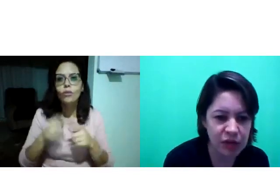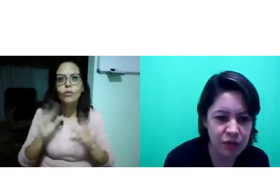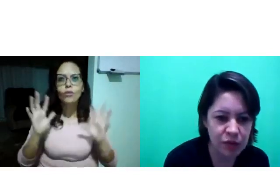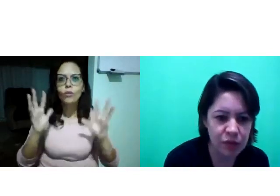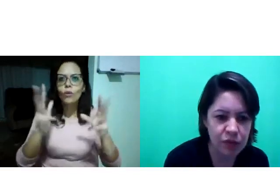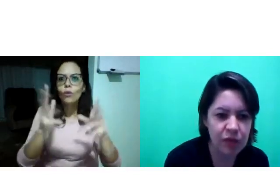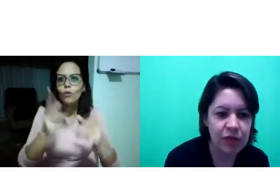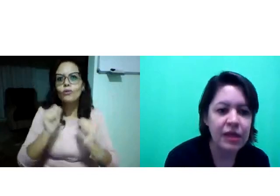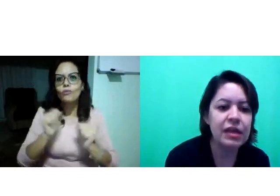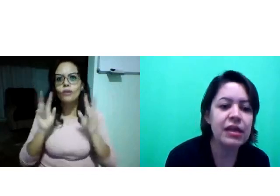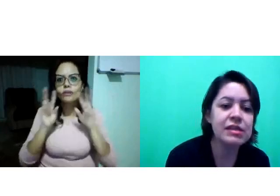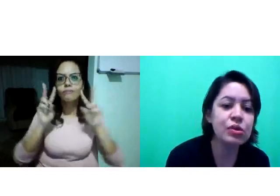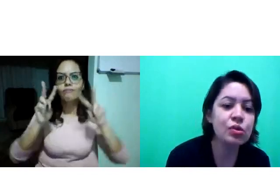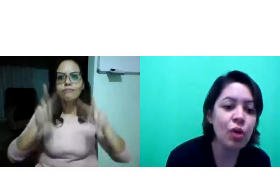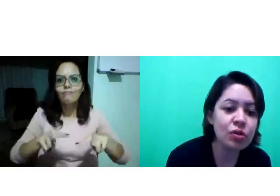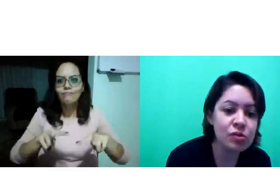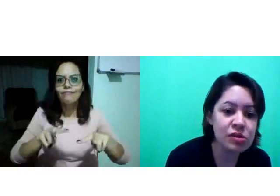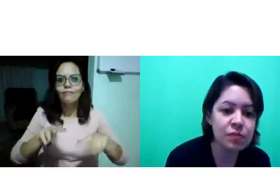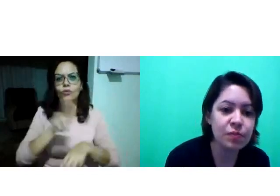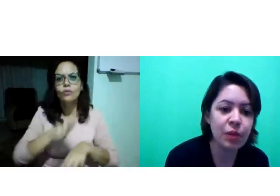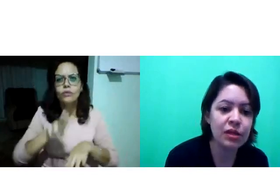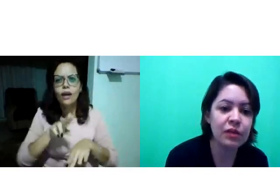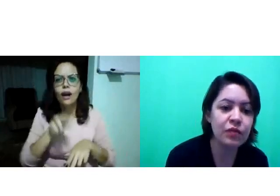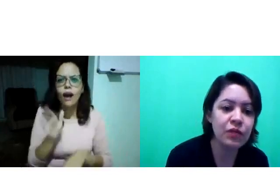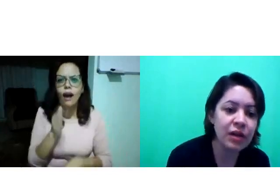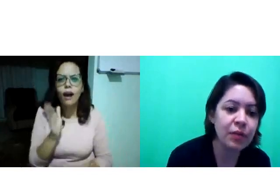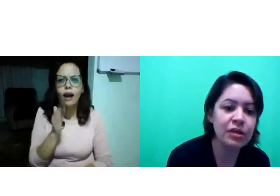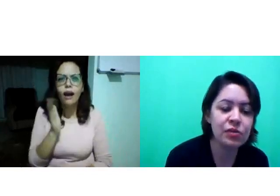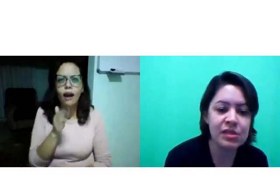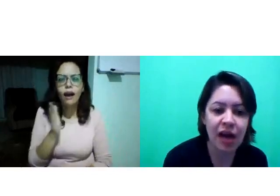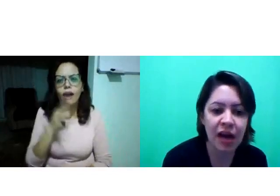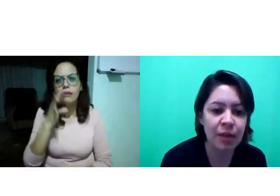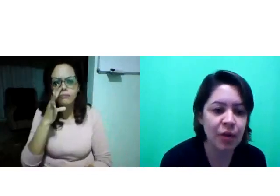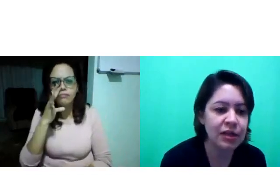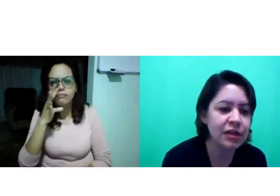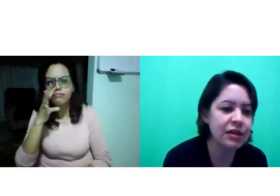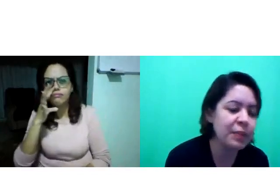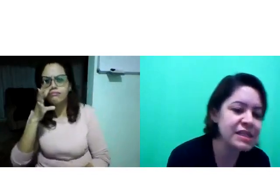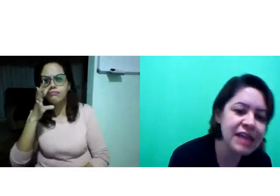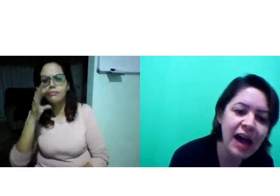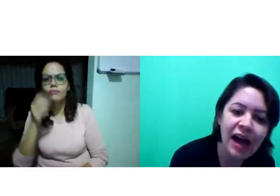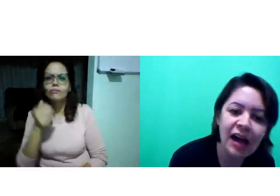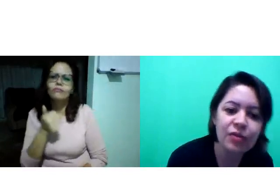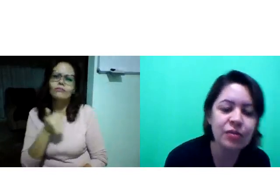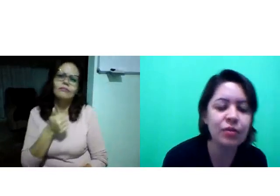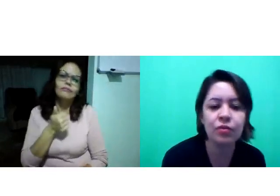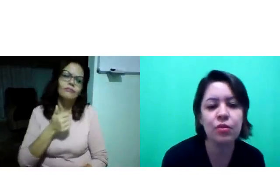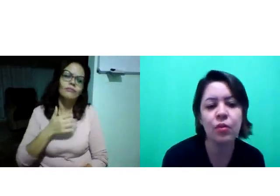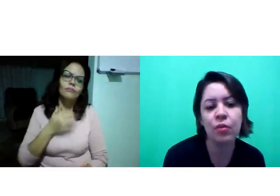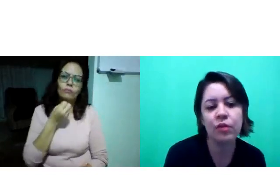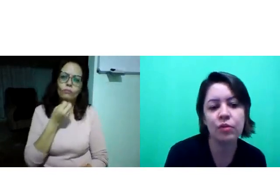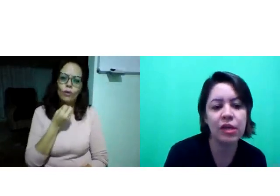disponível. e assim, todos podem ver, podem usar, podem apreciar